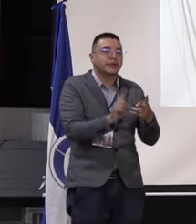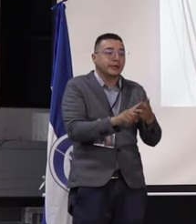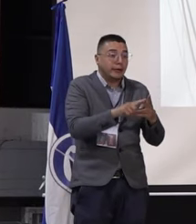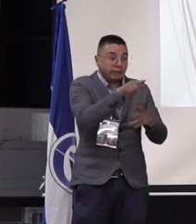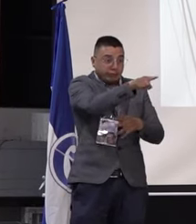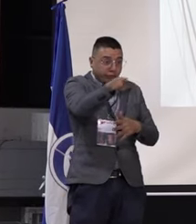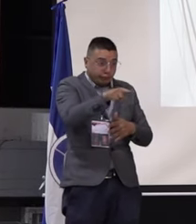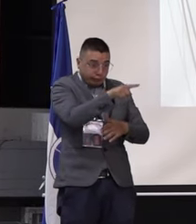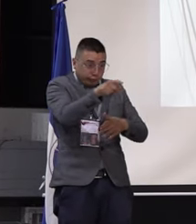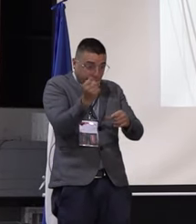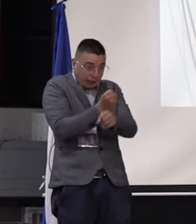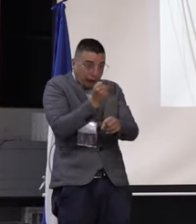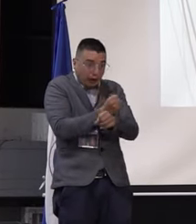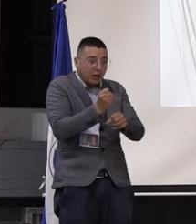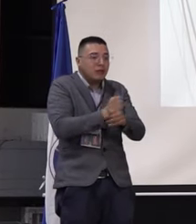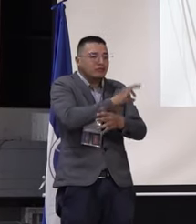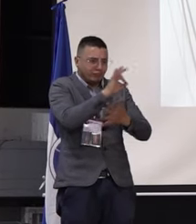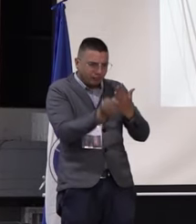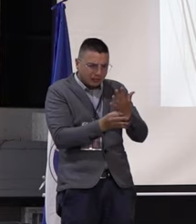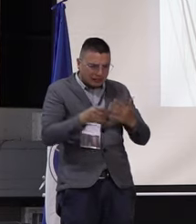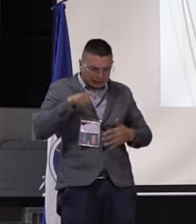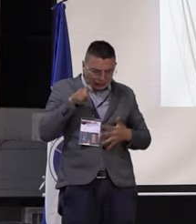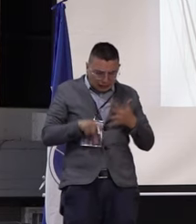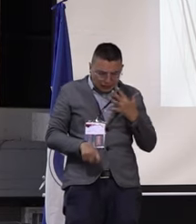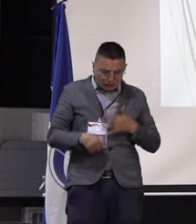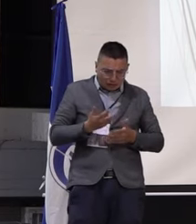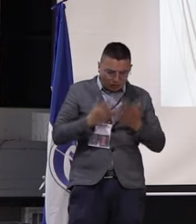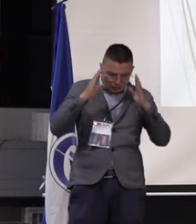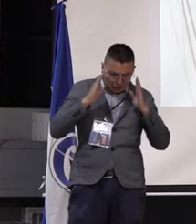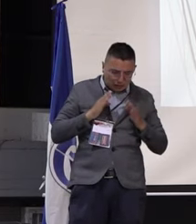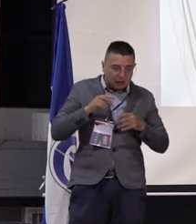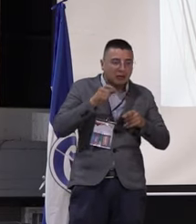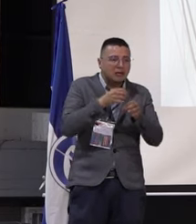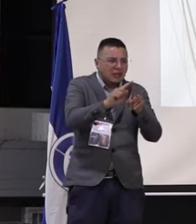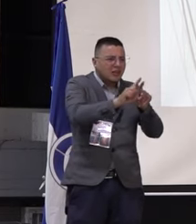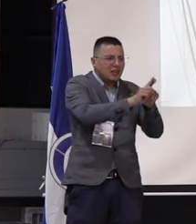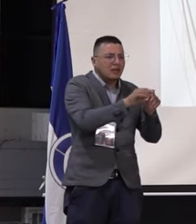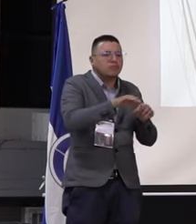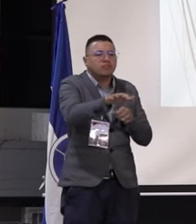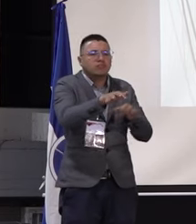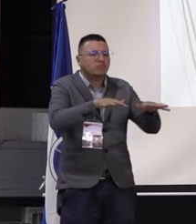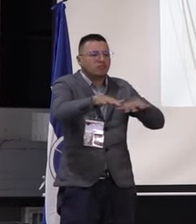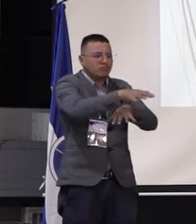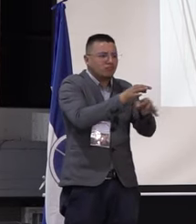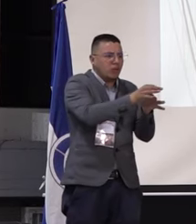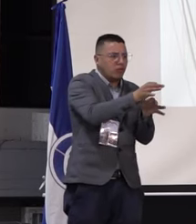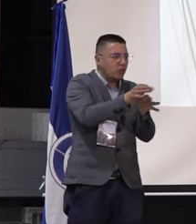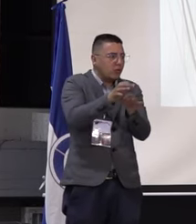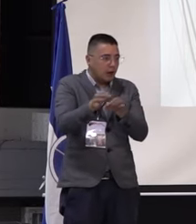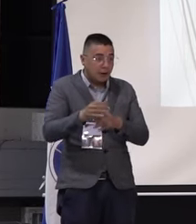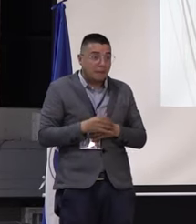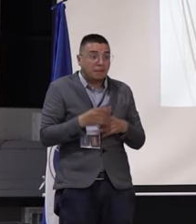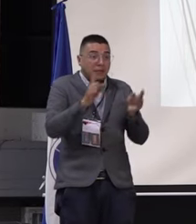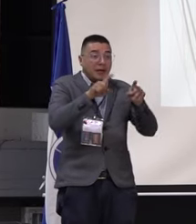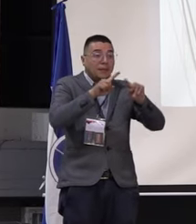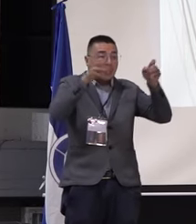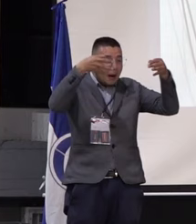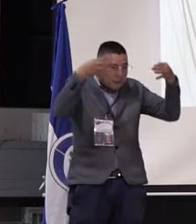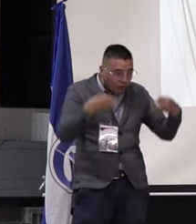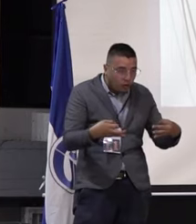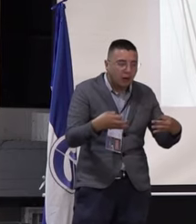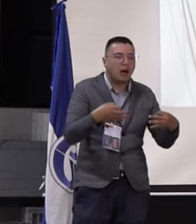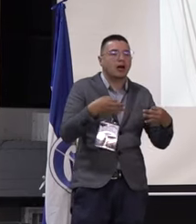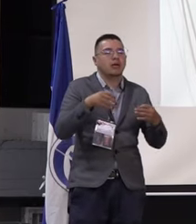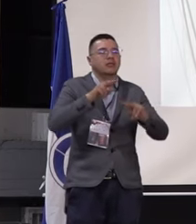coherentes con esas necesidades que tenemos los maestros en nuestros diferentes territorios. Adicionalmente, pues aportar a la discusión sobre la formalización